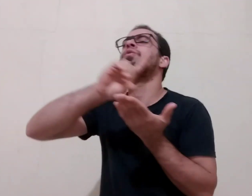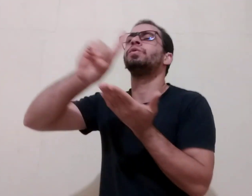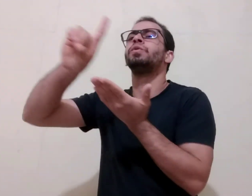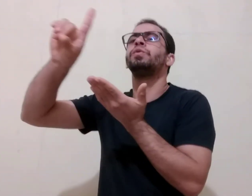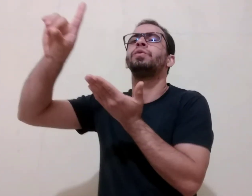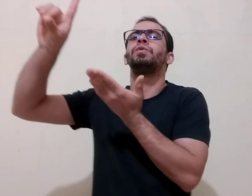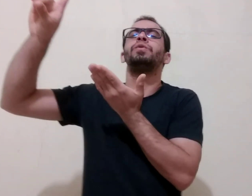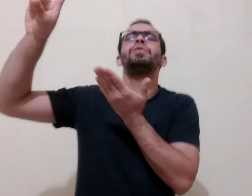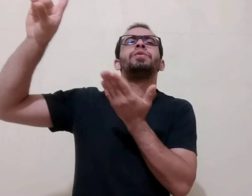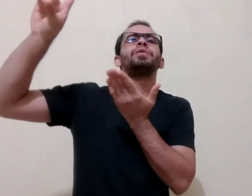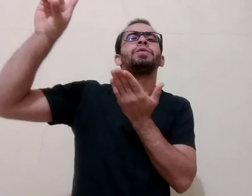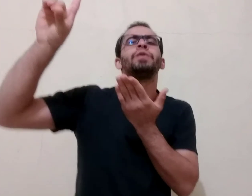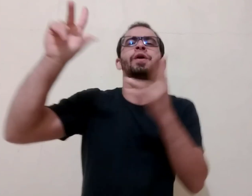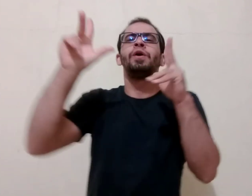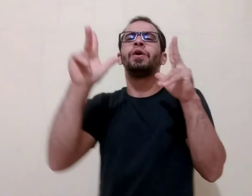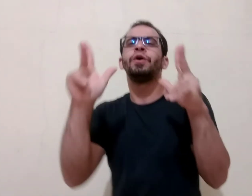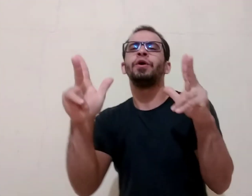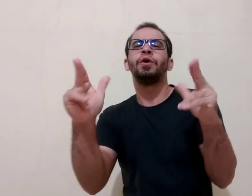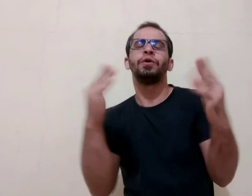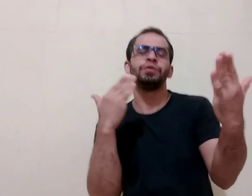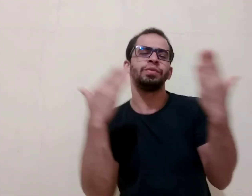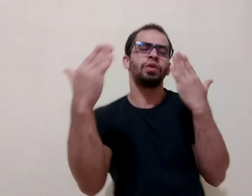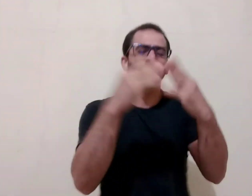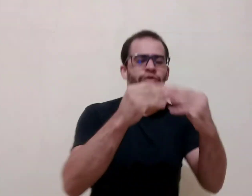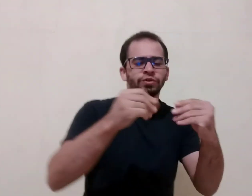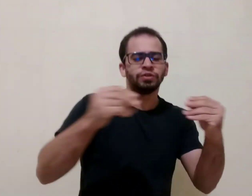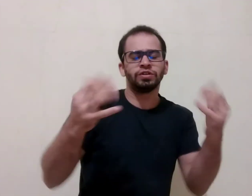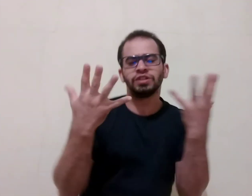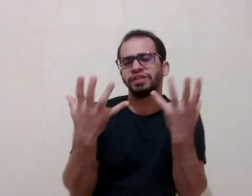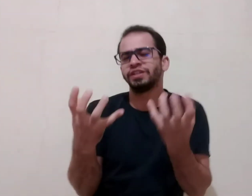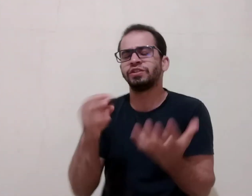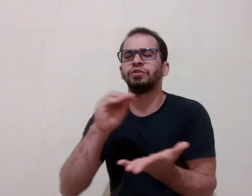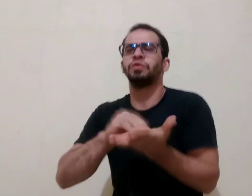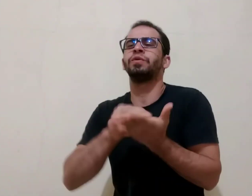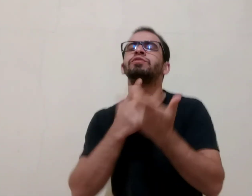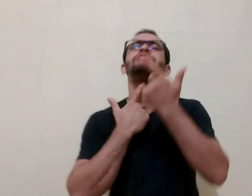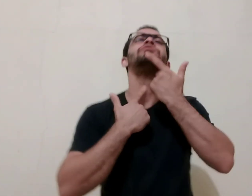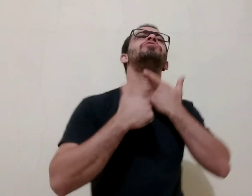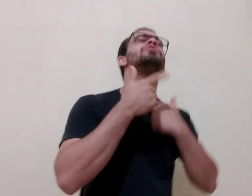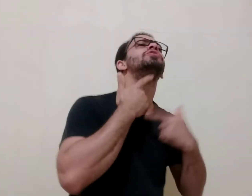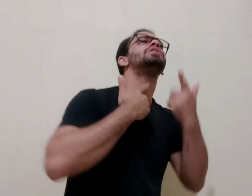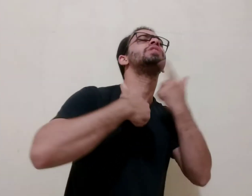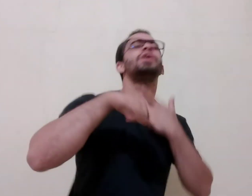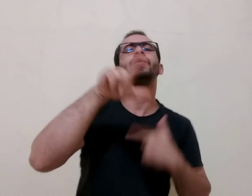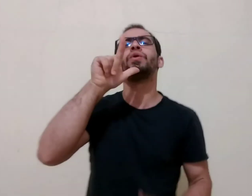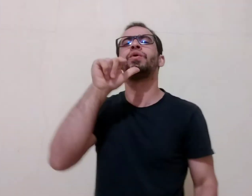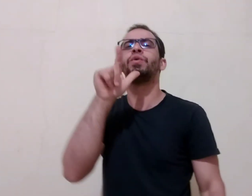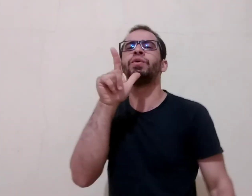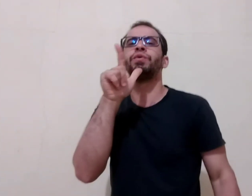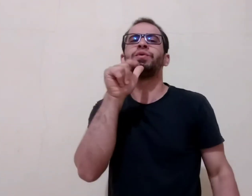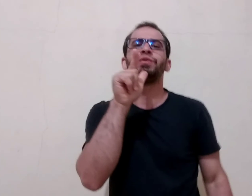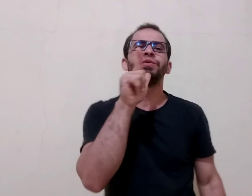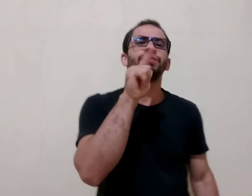vós Como a terra sedenta, ó meu Deus